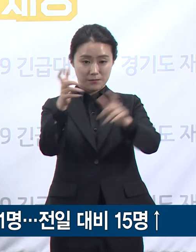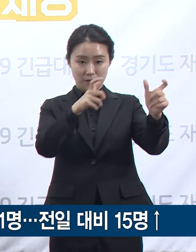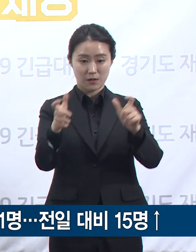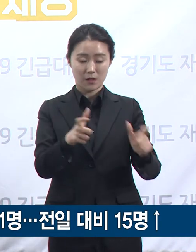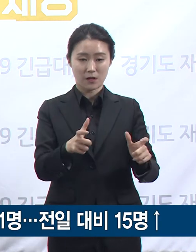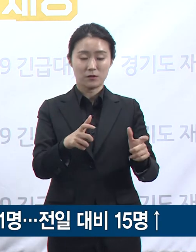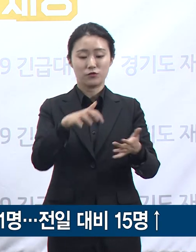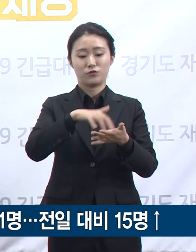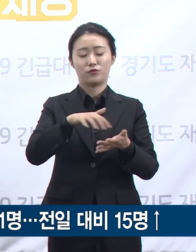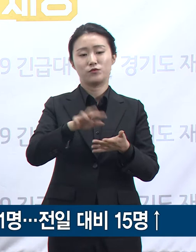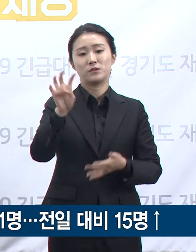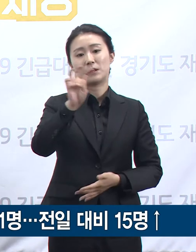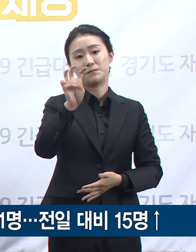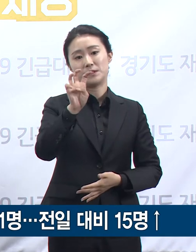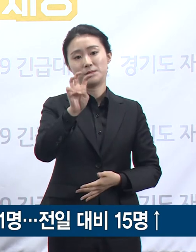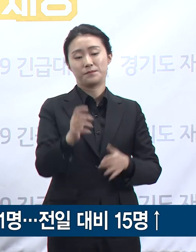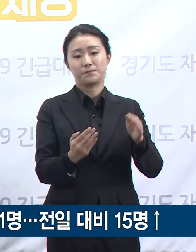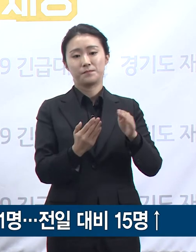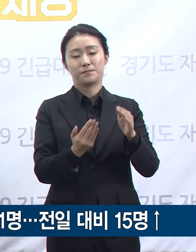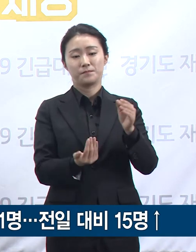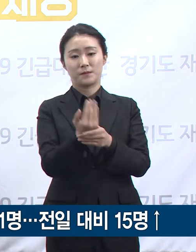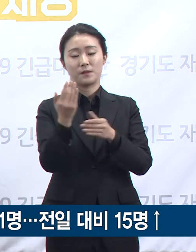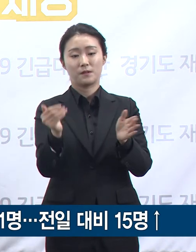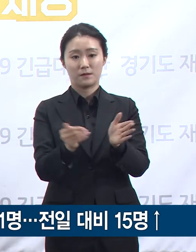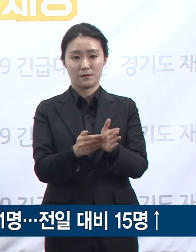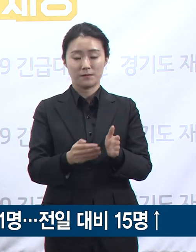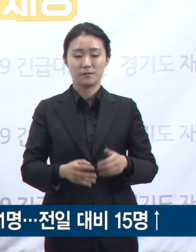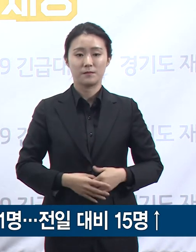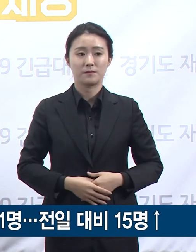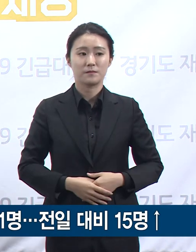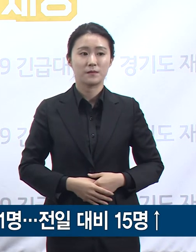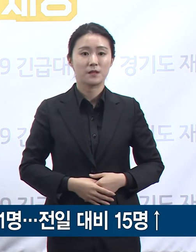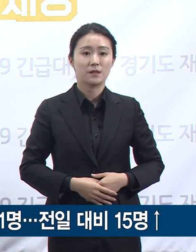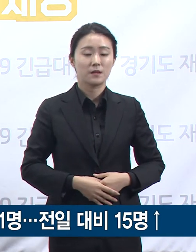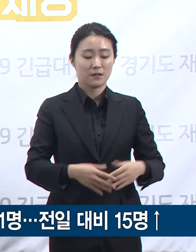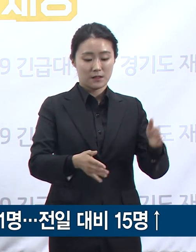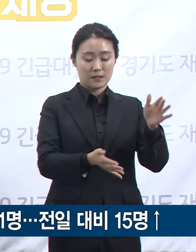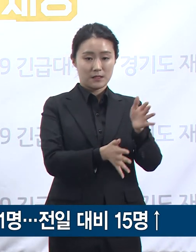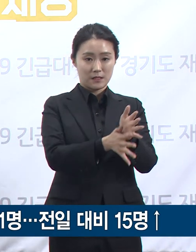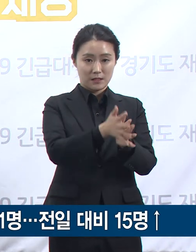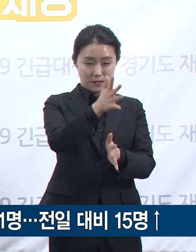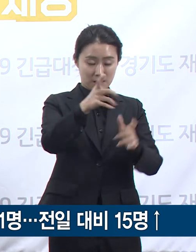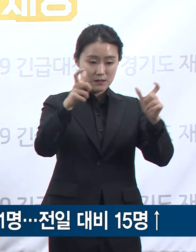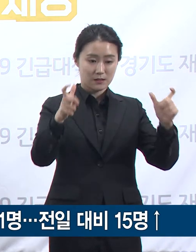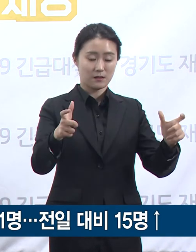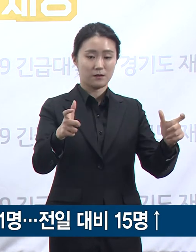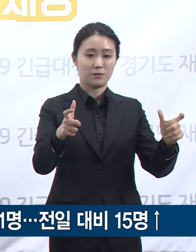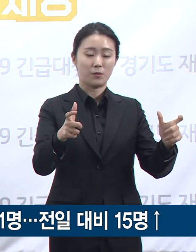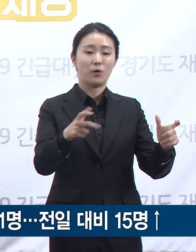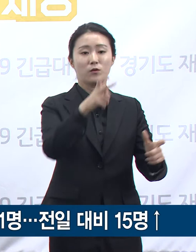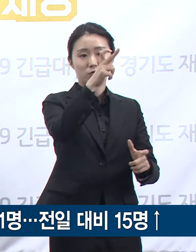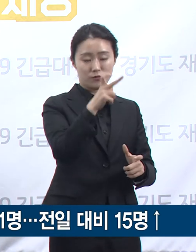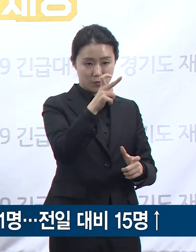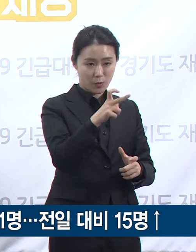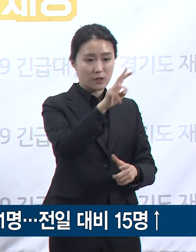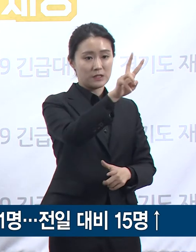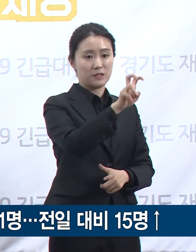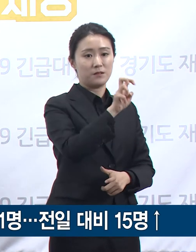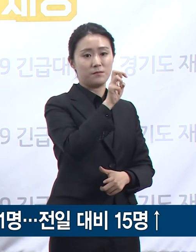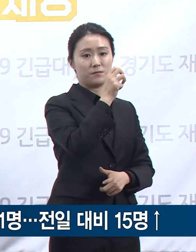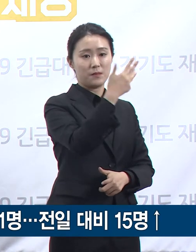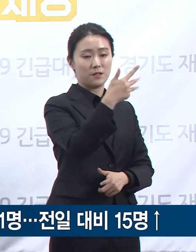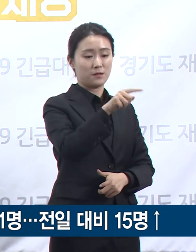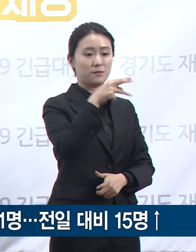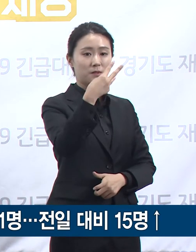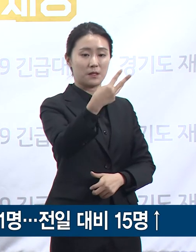발생하였습니다. 도내 시군별 인구 10만 명당 확진자 발생 수는 군포시가 28.3명으로 가장